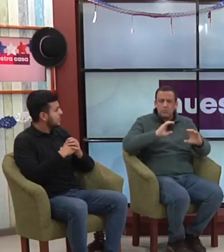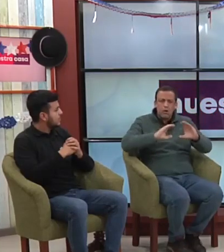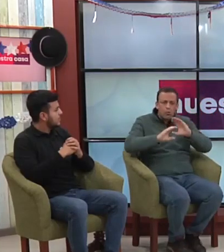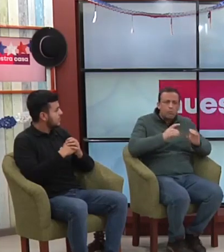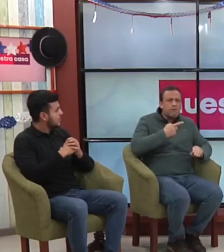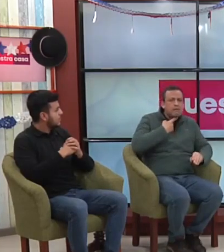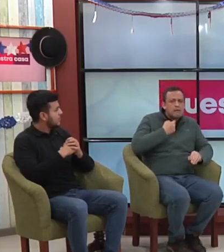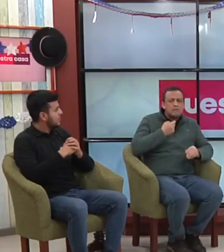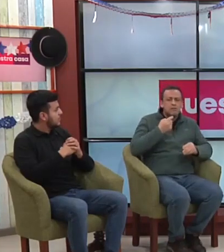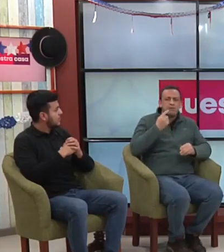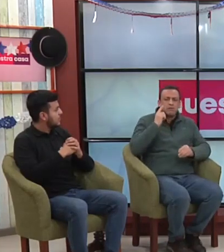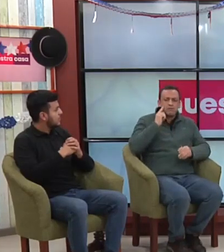recibir comunicación también?